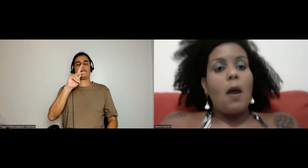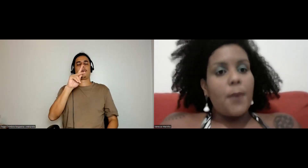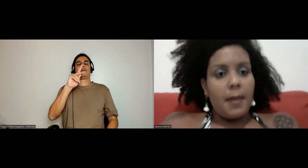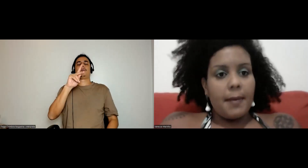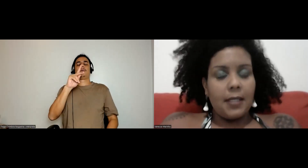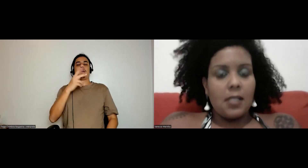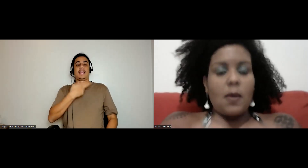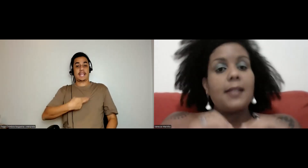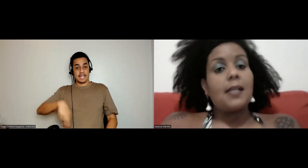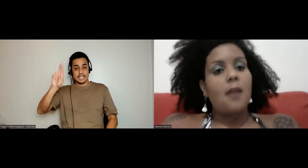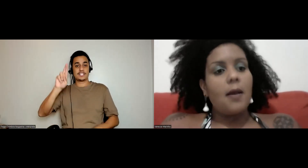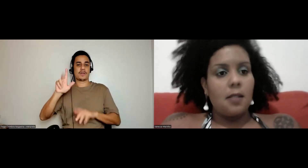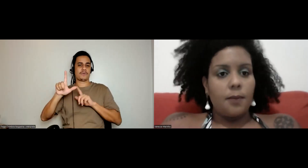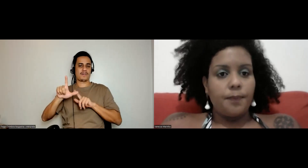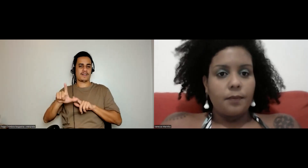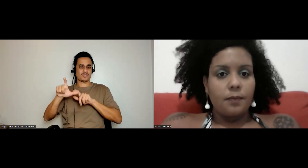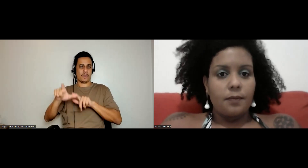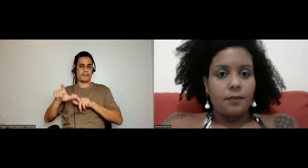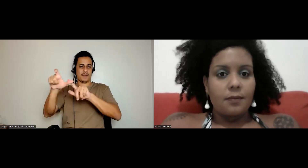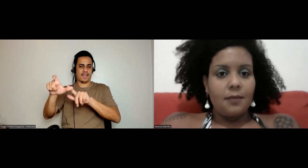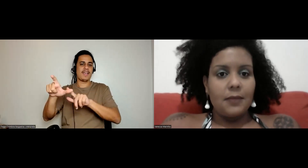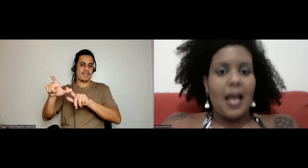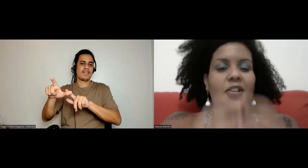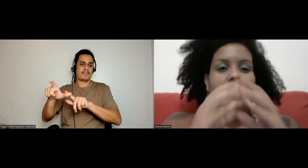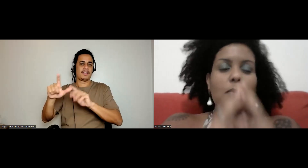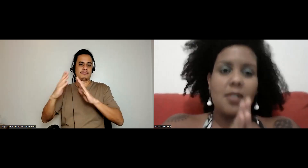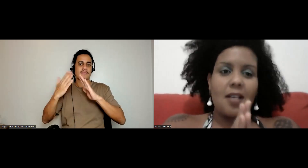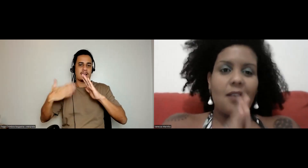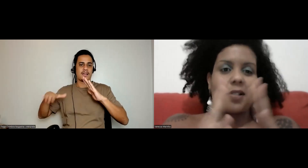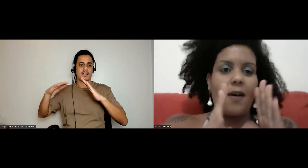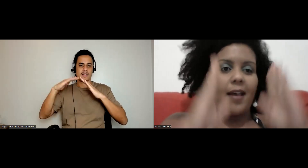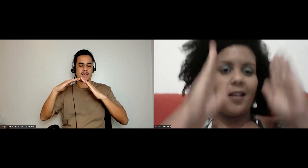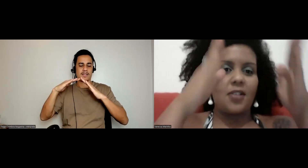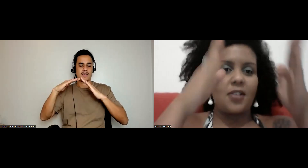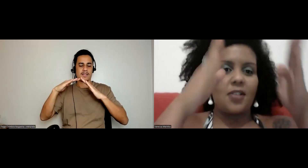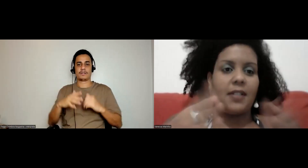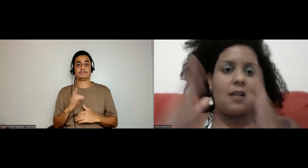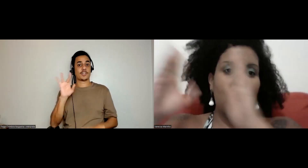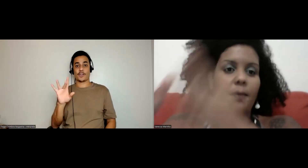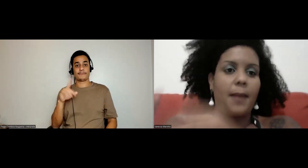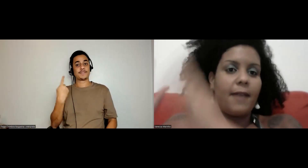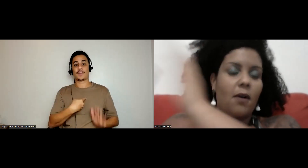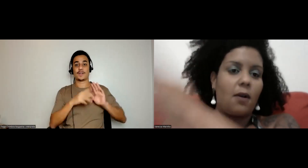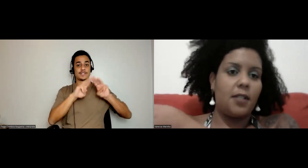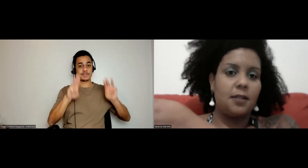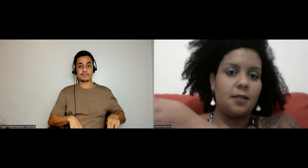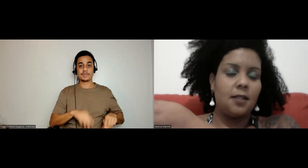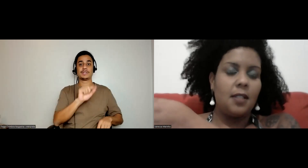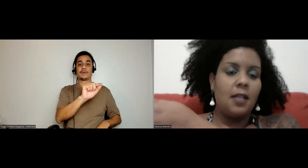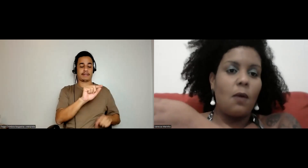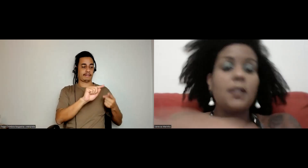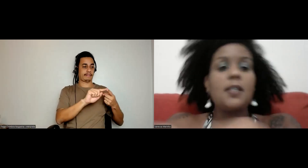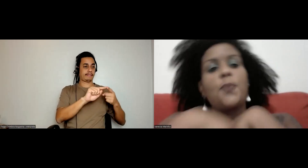Qual é o problema disso? É sem só isso. A gente, no museu, só é escravidão, candomblé e folclore.